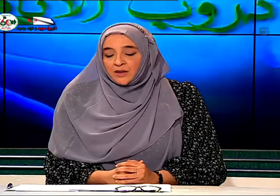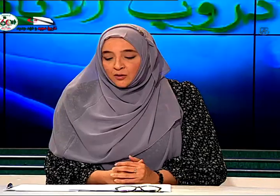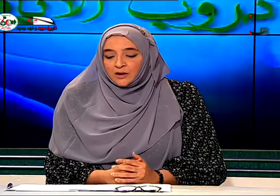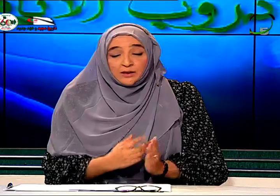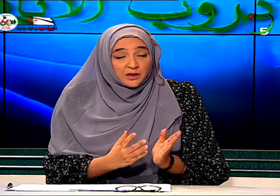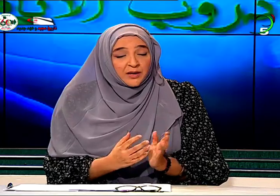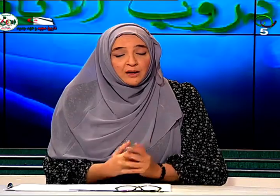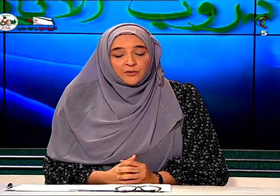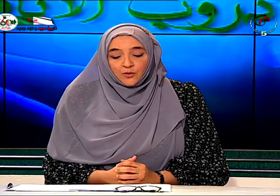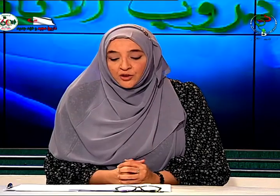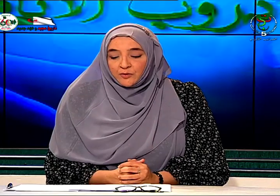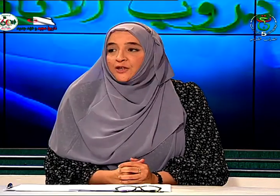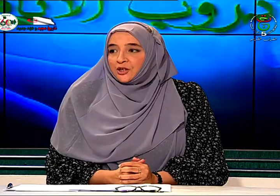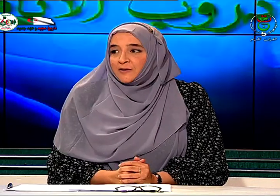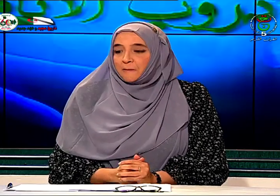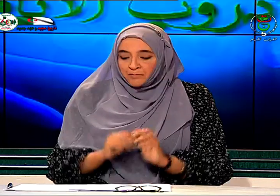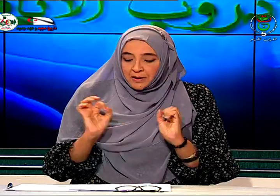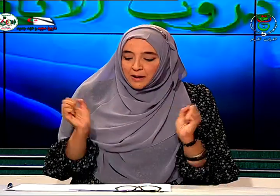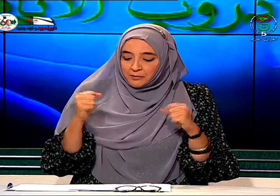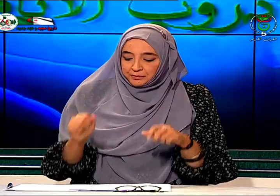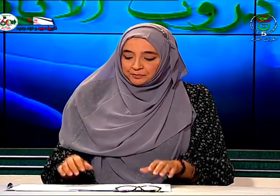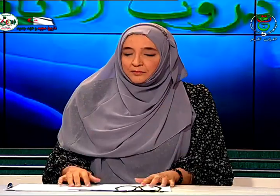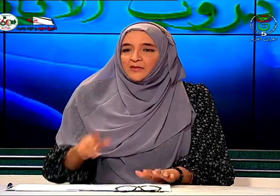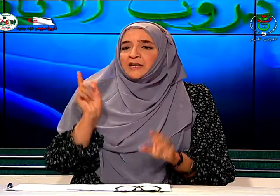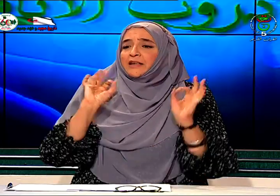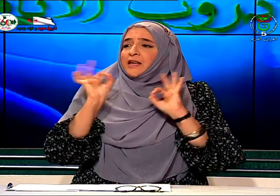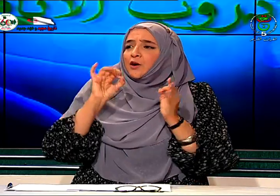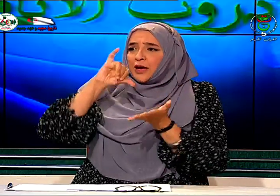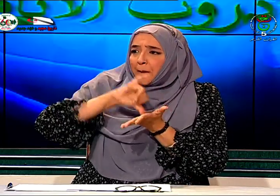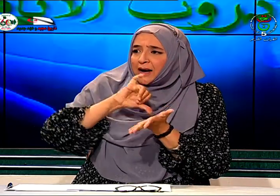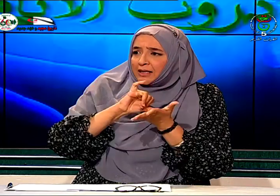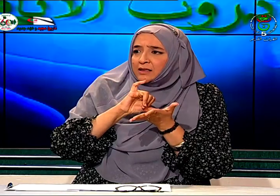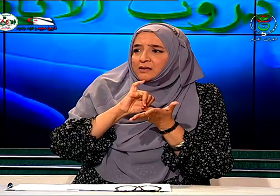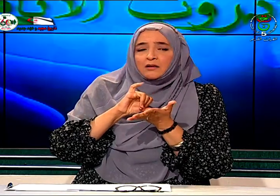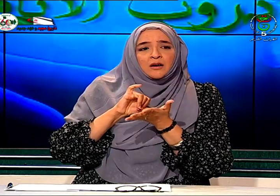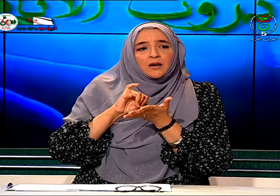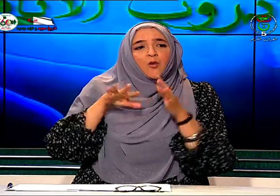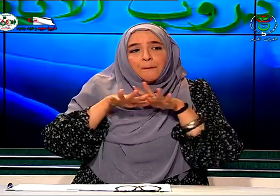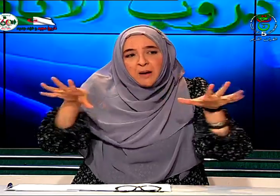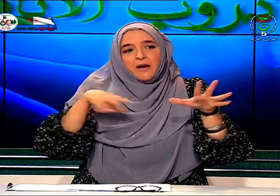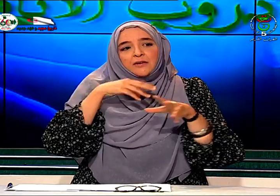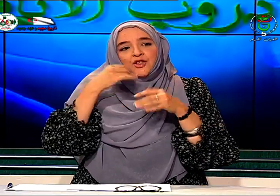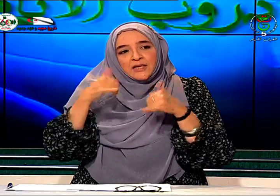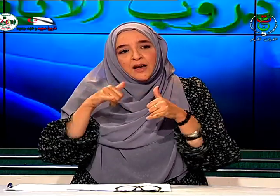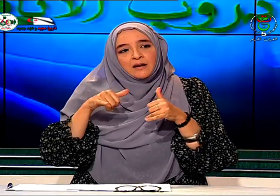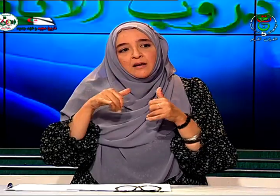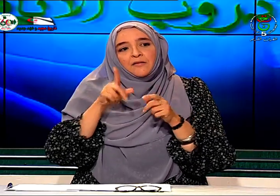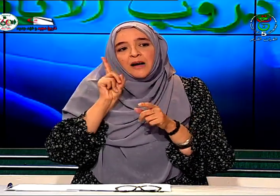سلبية ومشي بالإيجابية نعم يعني ليس هناك مراكز معممة في الجزائر فقط في